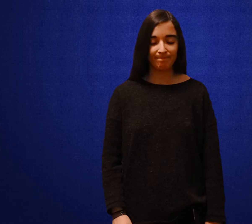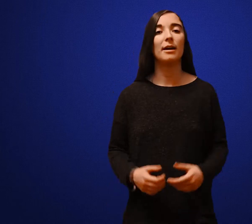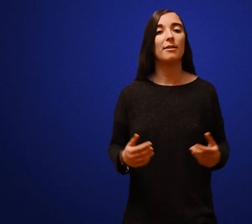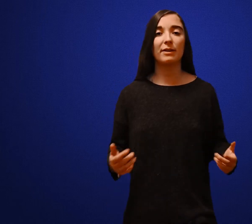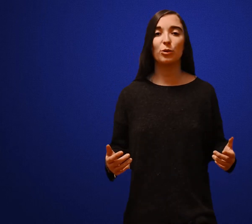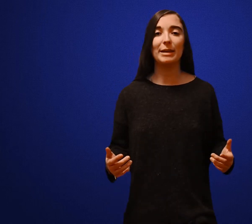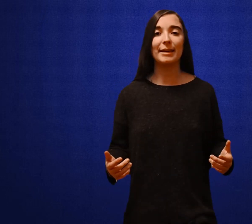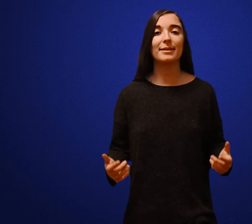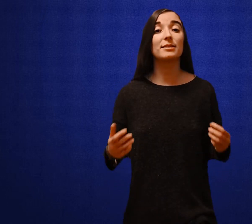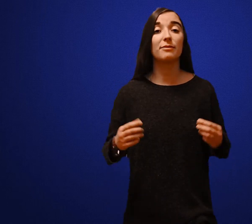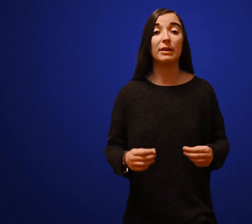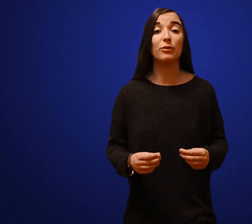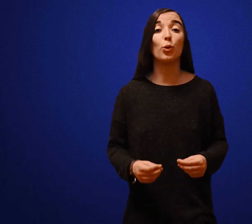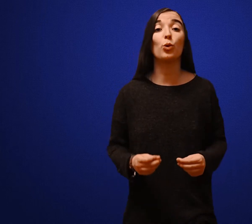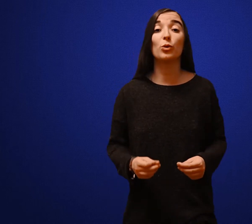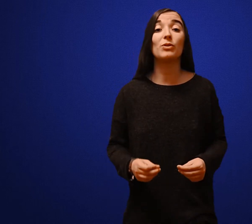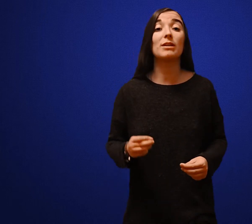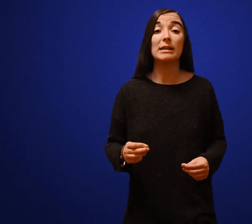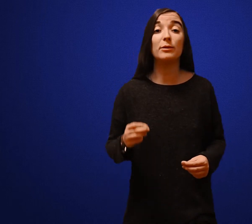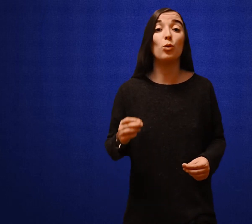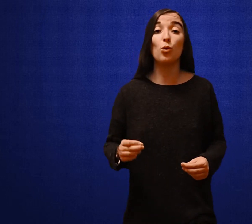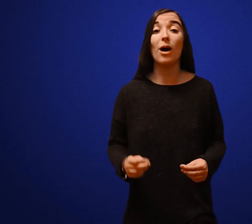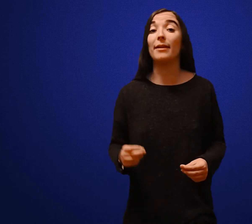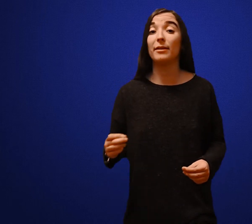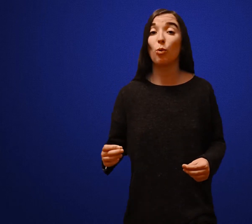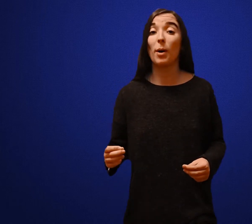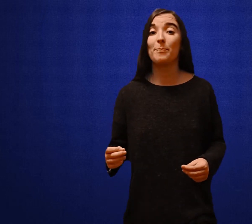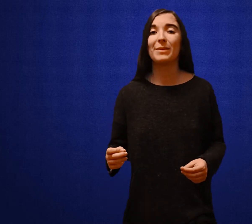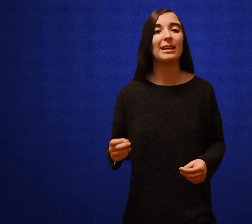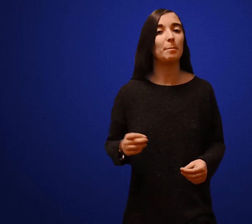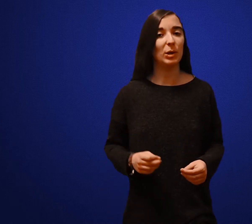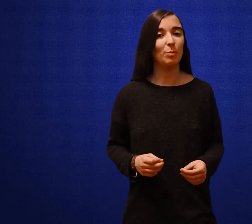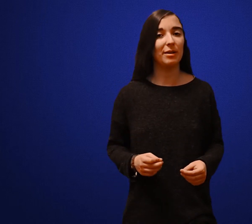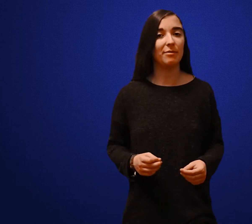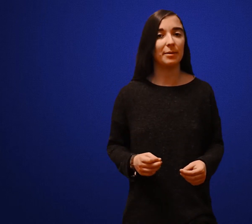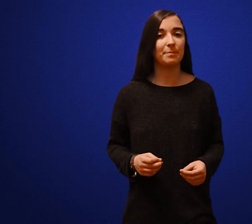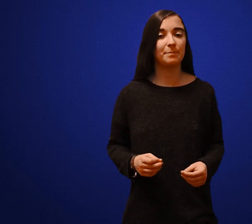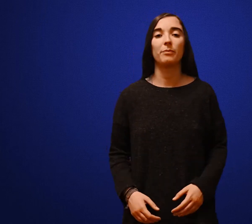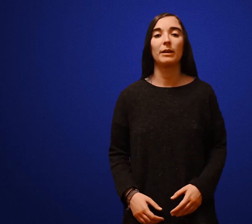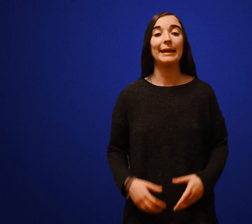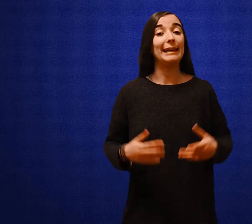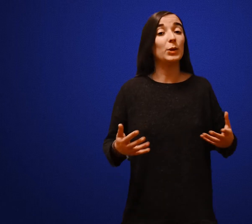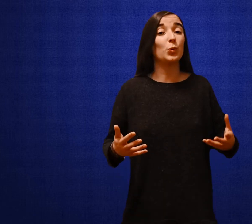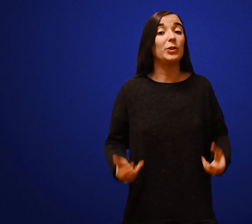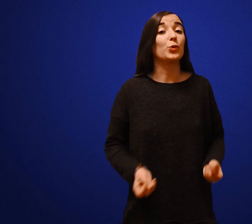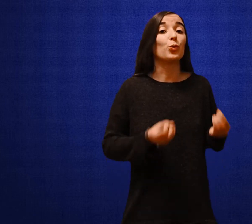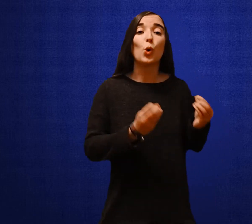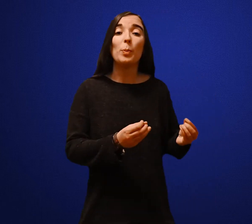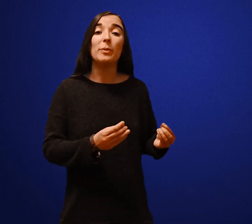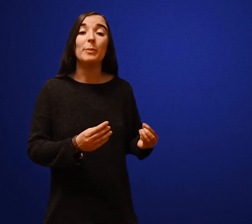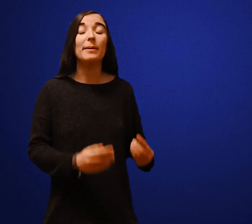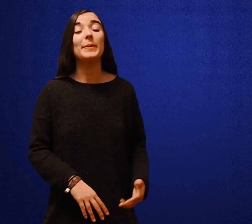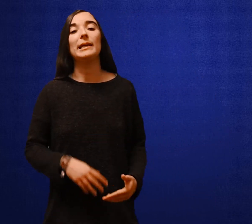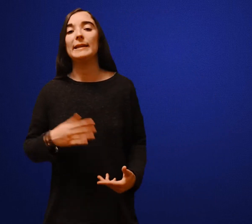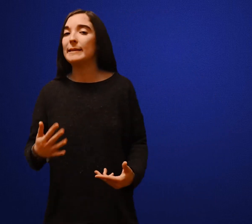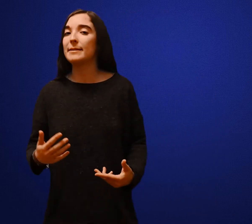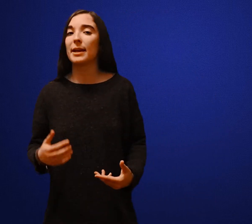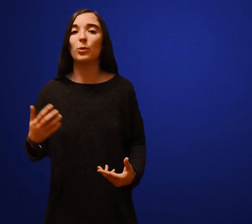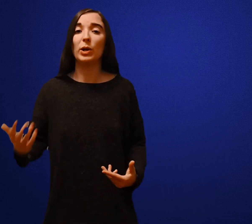Fin 2015, Flint recommence à acheter de l'eau à Détroit Mais le mal est fait Les conduites sont trop abîmées Il est nécessaire de les